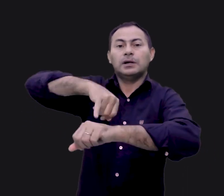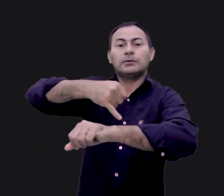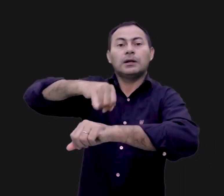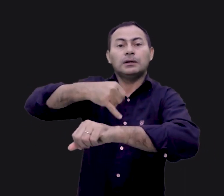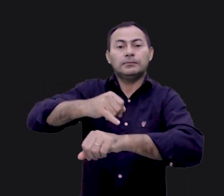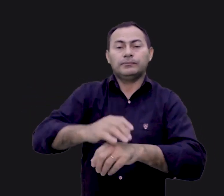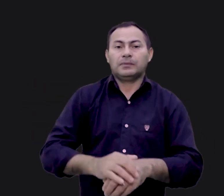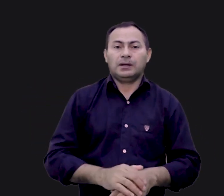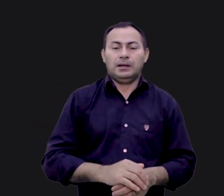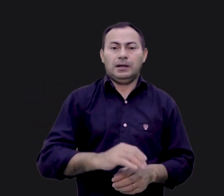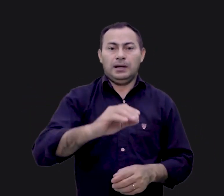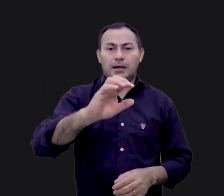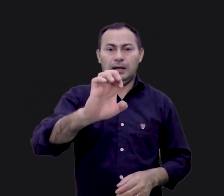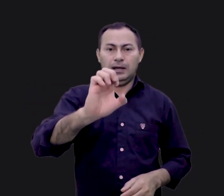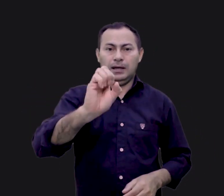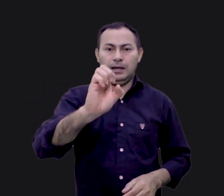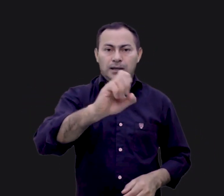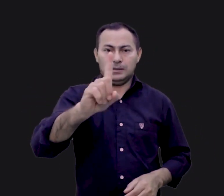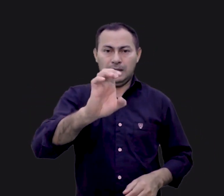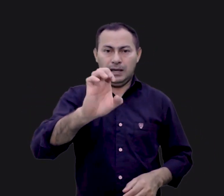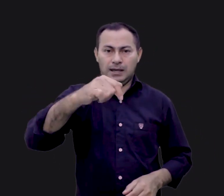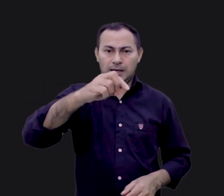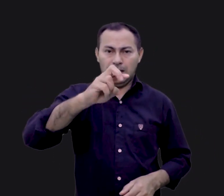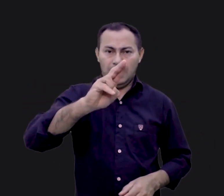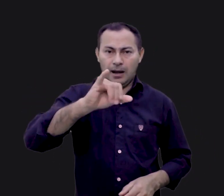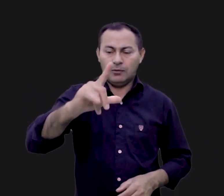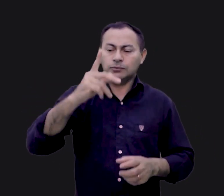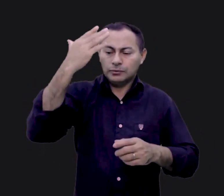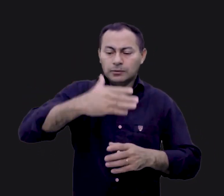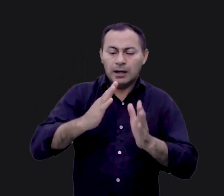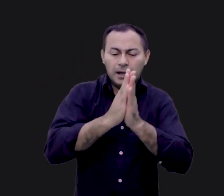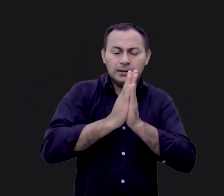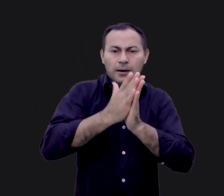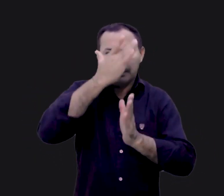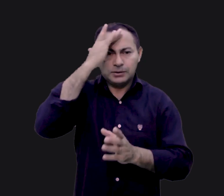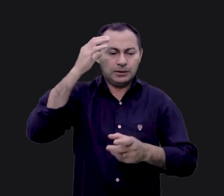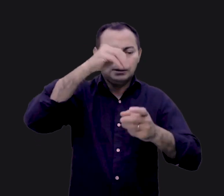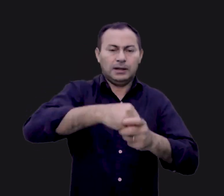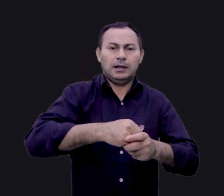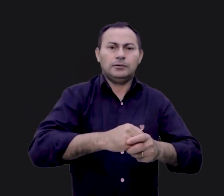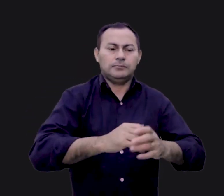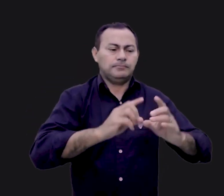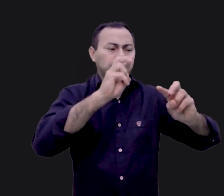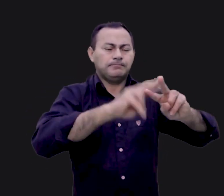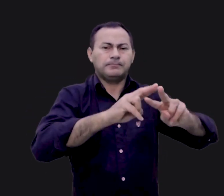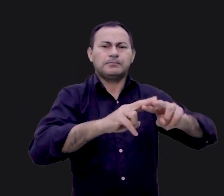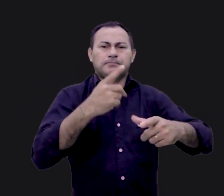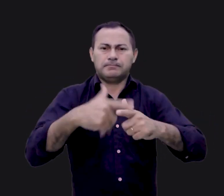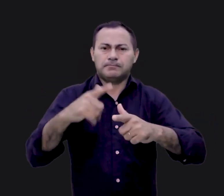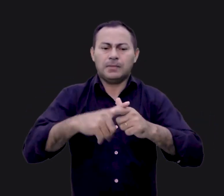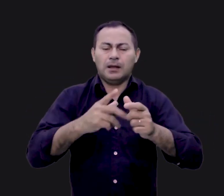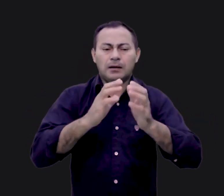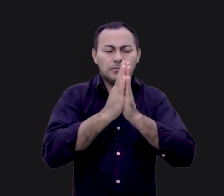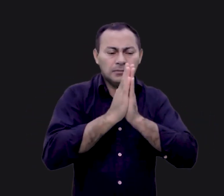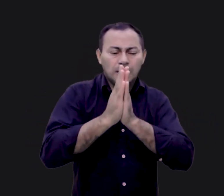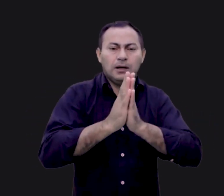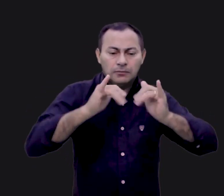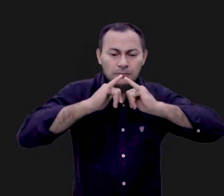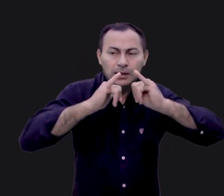Ezequiel e os profetas usados para pregar para o povo no cativeiro tinham um tremendo problema. Eles pregavam sobre um Deus